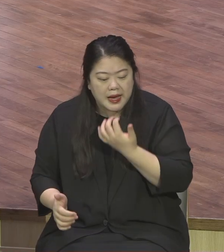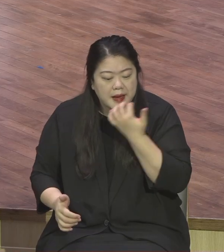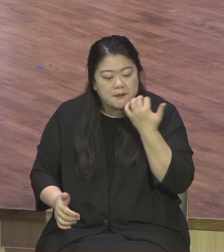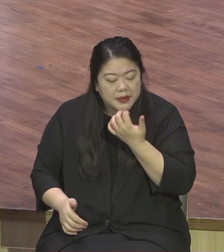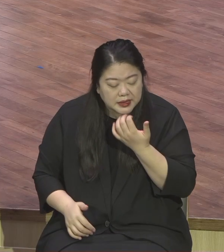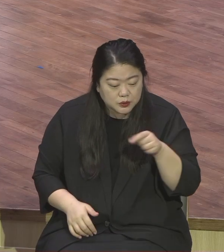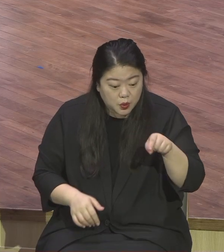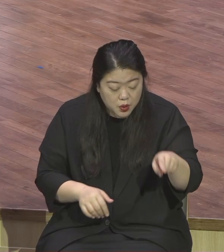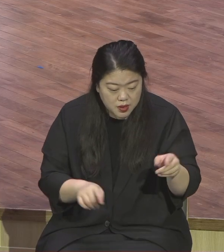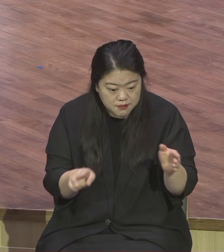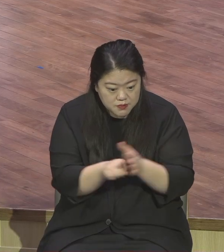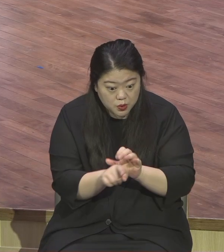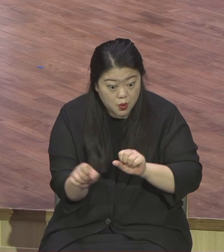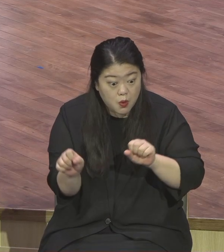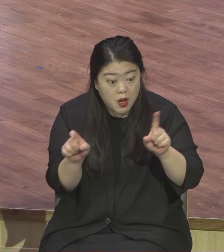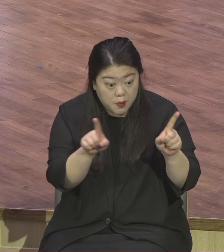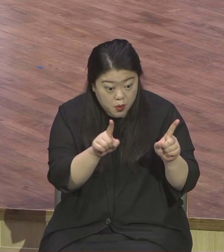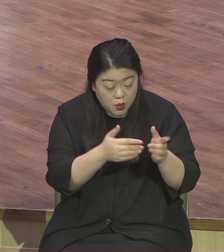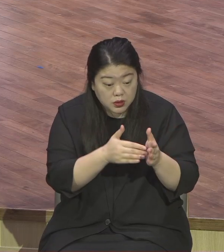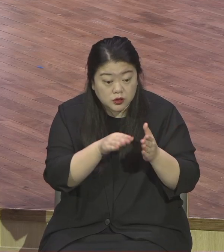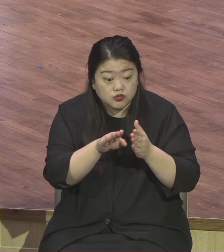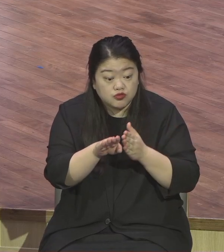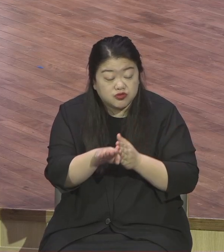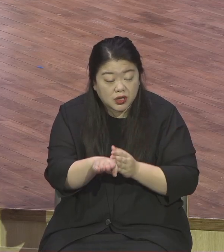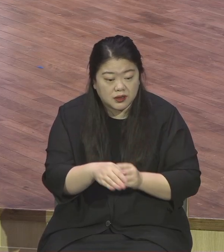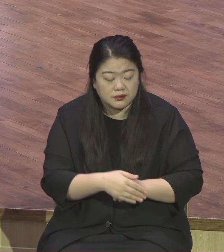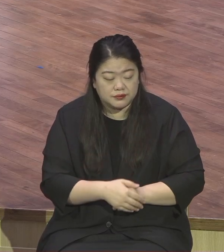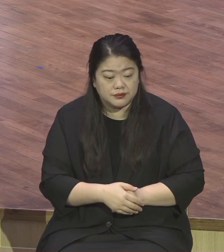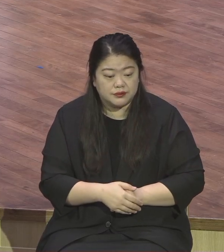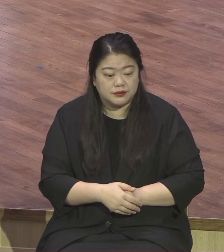후에 다시 사명을 주자 내 어린 양을 먹이라